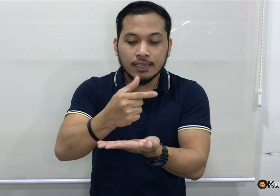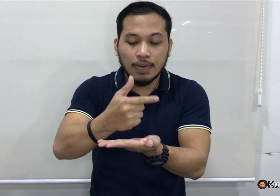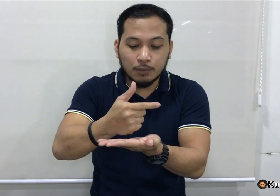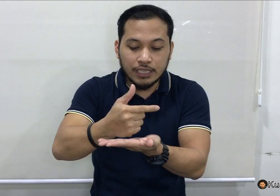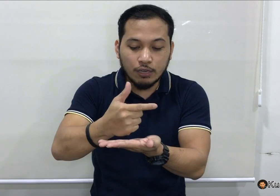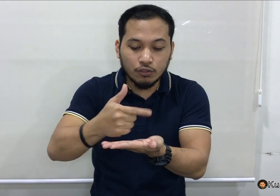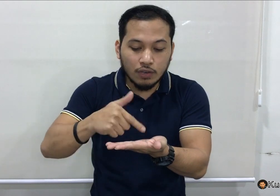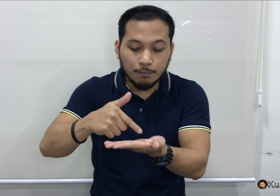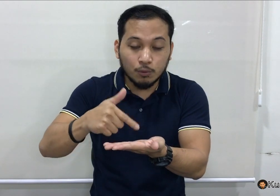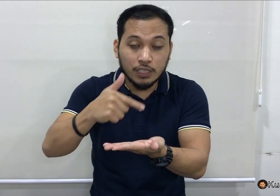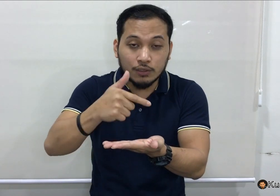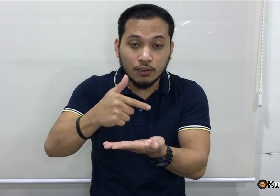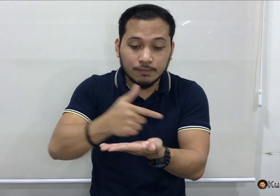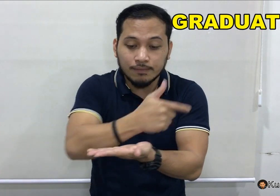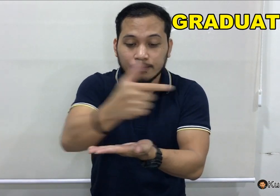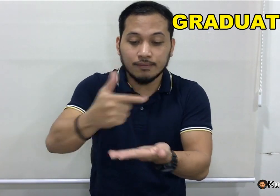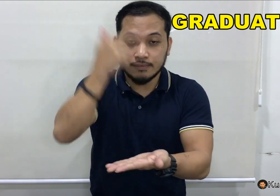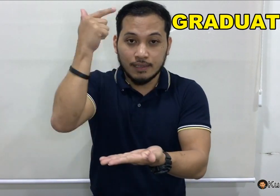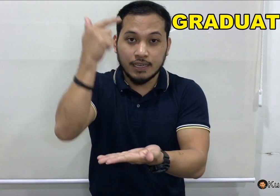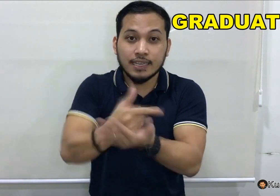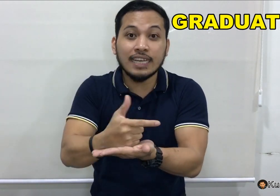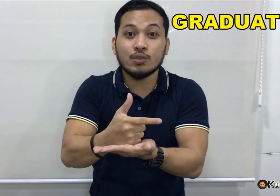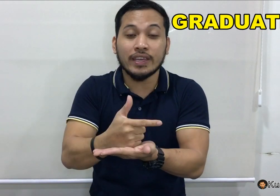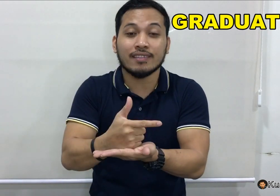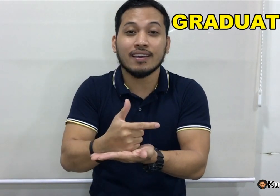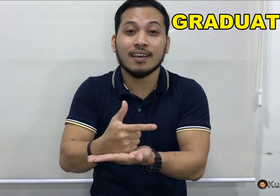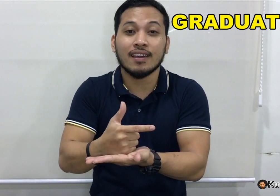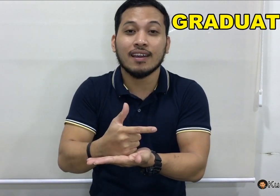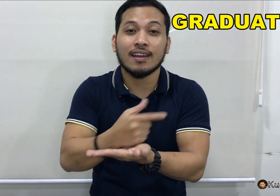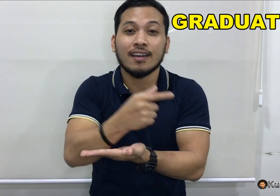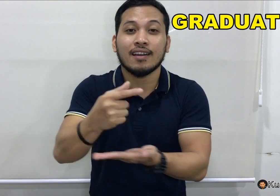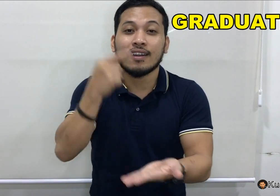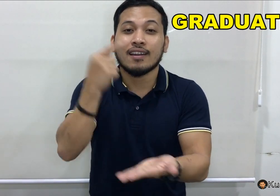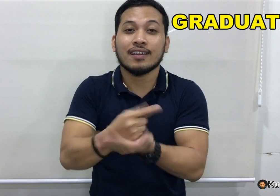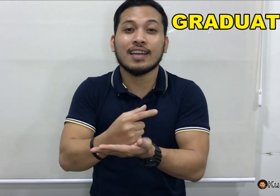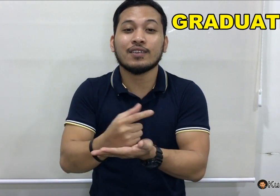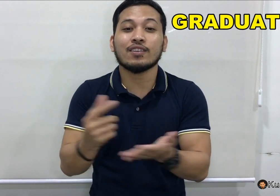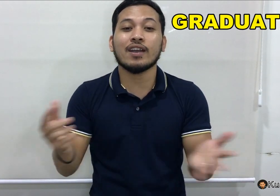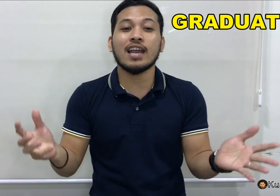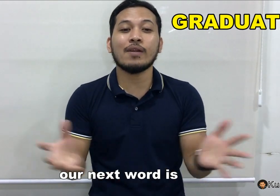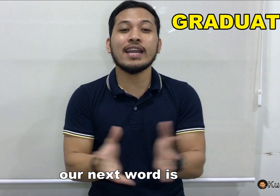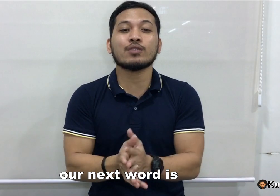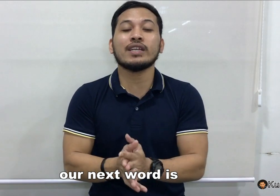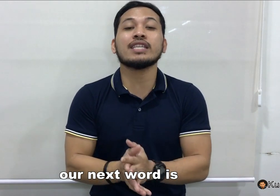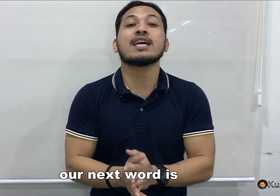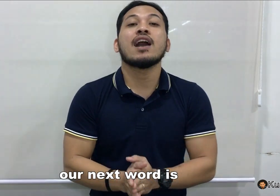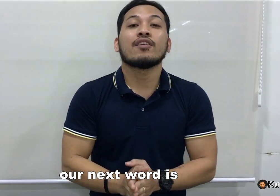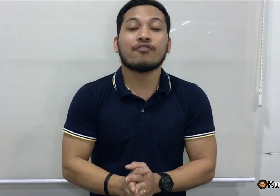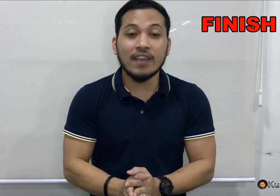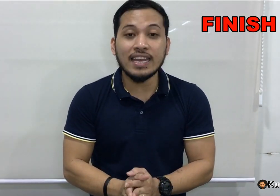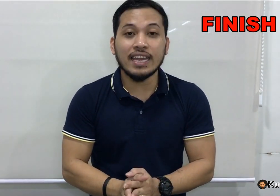Tapos ikot nyo lang po dito. Graduate. Graduate. Okay. Our next word is, finish.